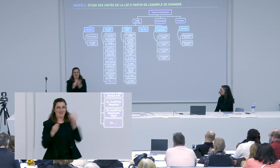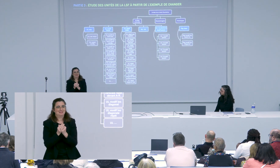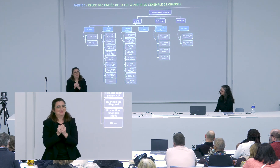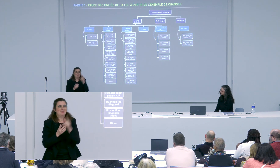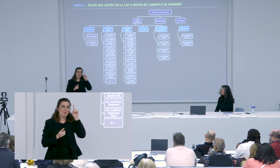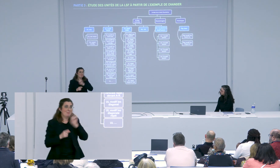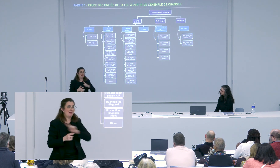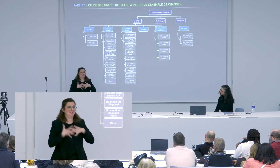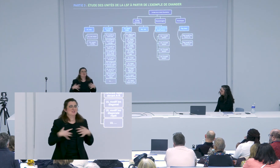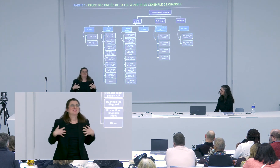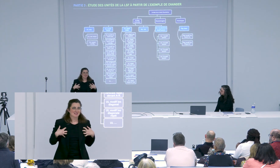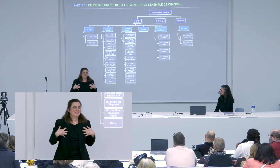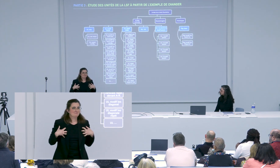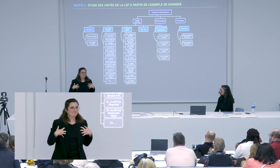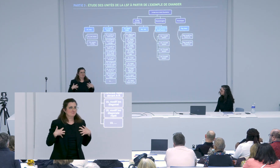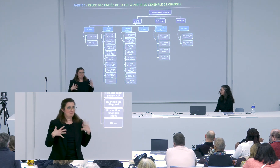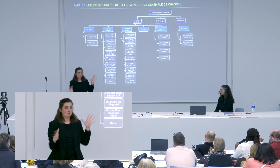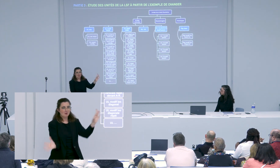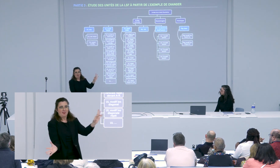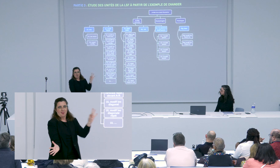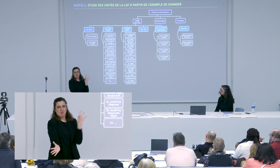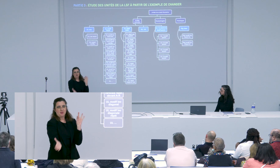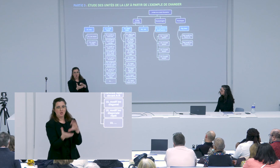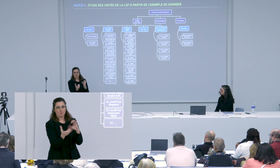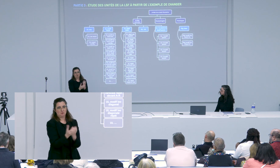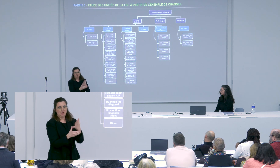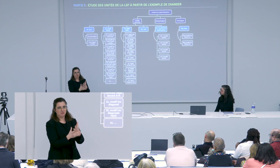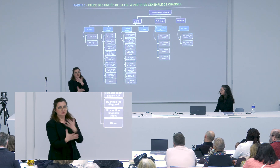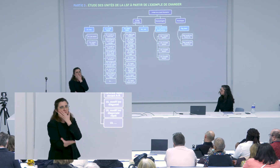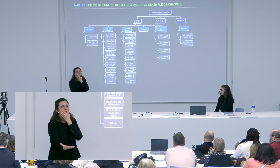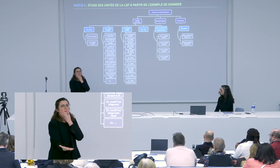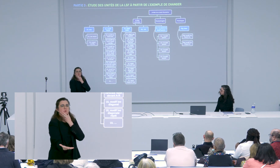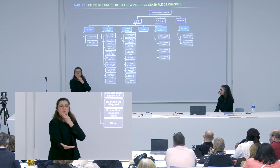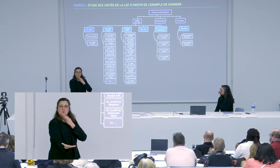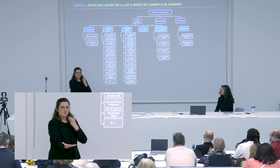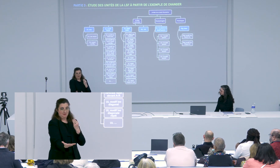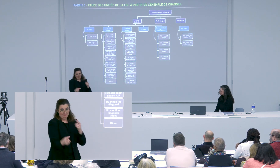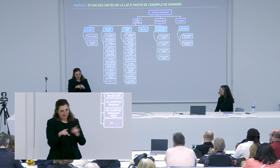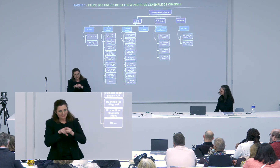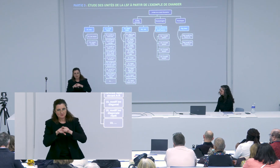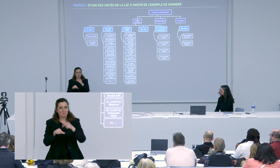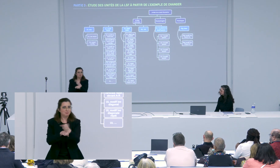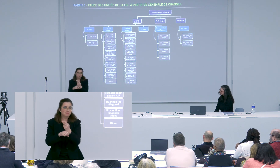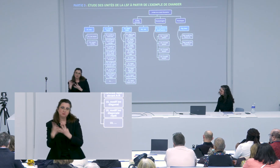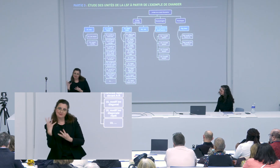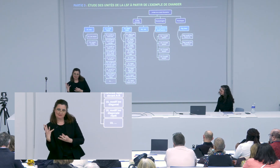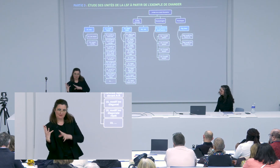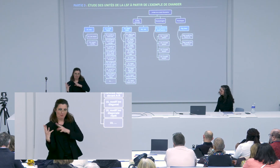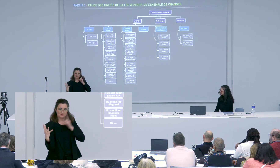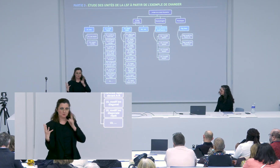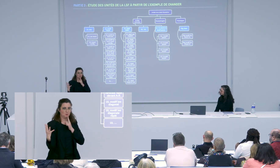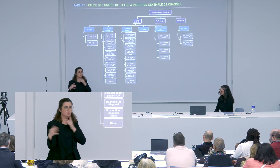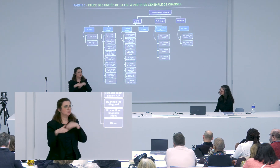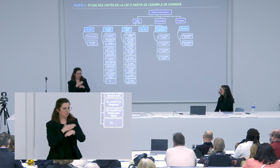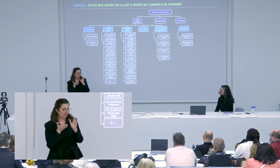Attis a bénéficié de toutes ces inspirations passées jusqu'à présent elle a nourri son travail de tout ce qu'elle avait engrangé jusqu'à